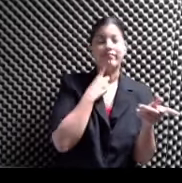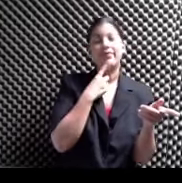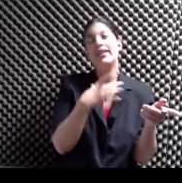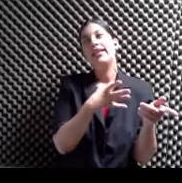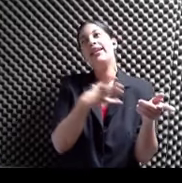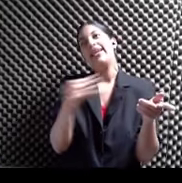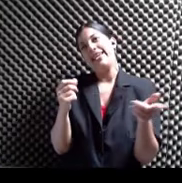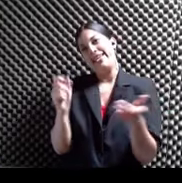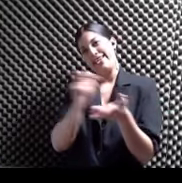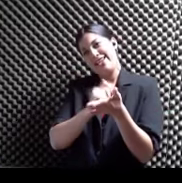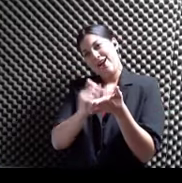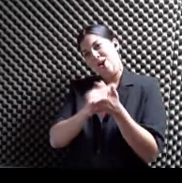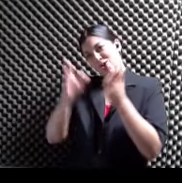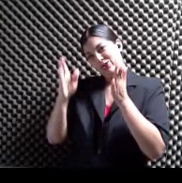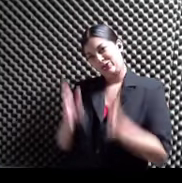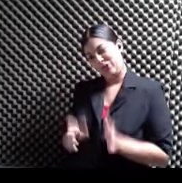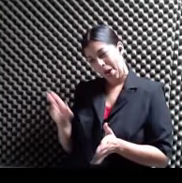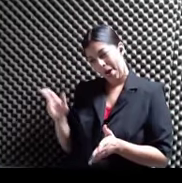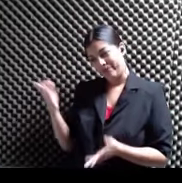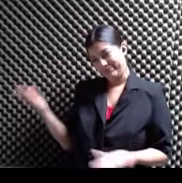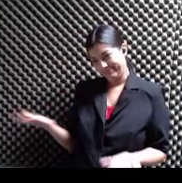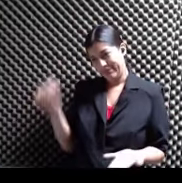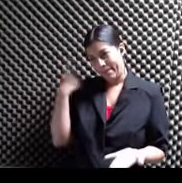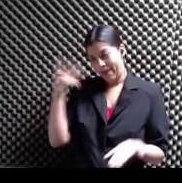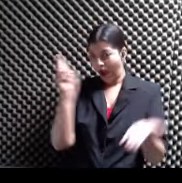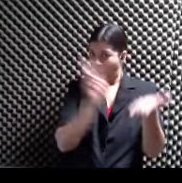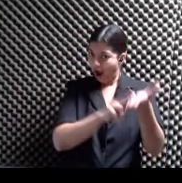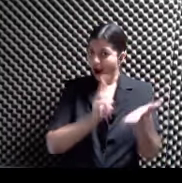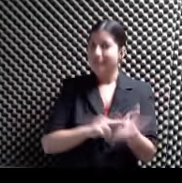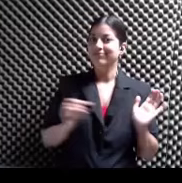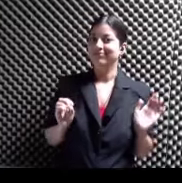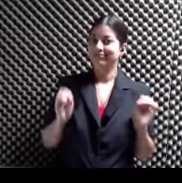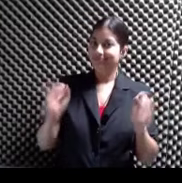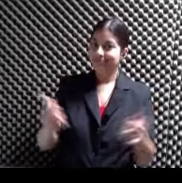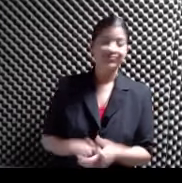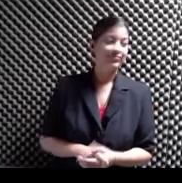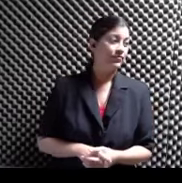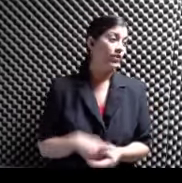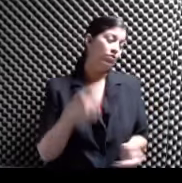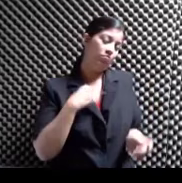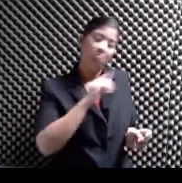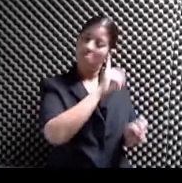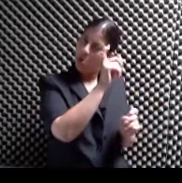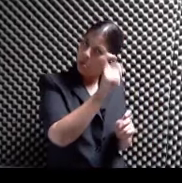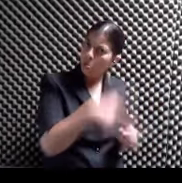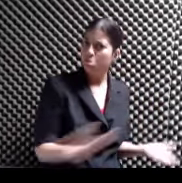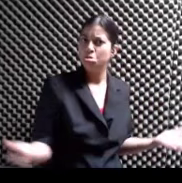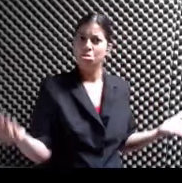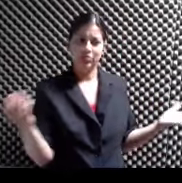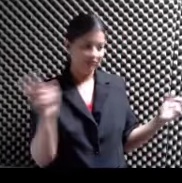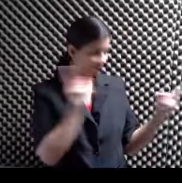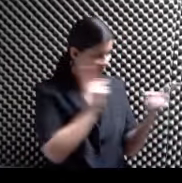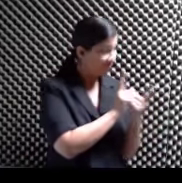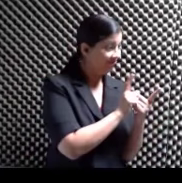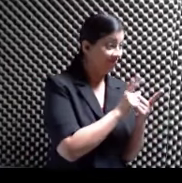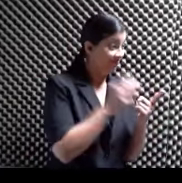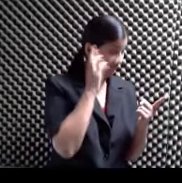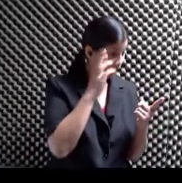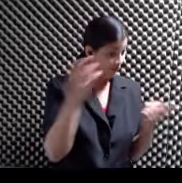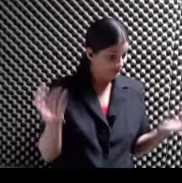autora Presente Para que mira Para que lo firmen No le pregunten Así que para eso Aquí estamos Claro que sí Muy bien Pues